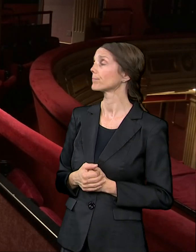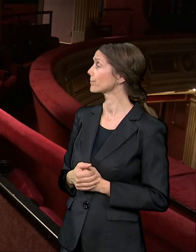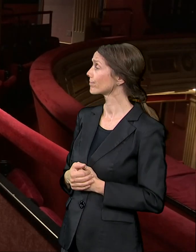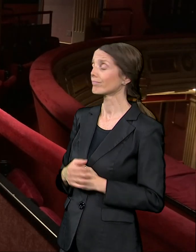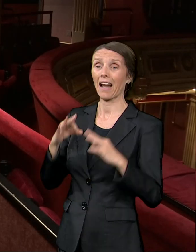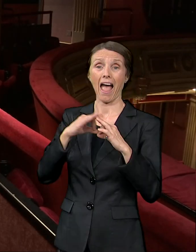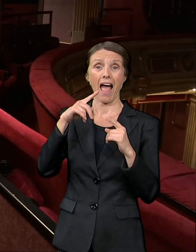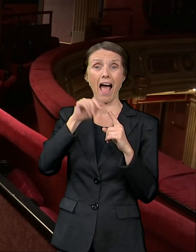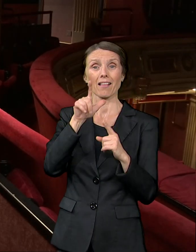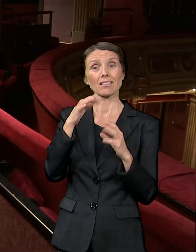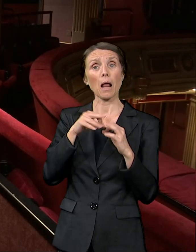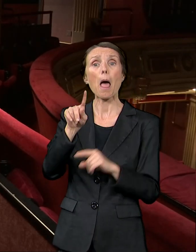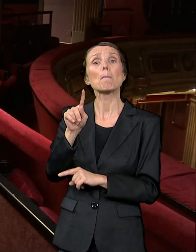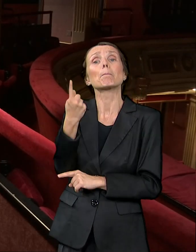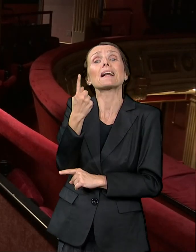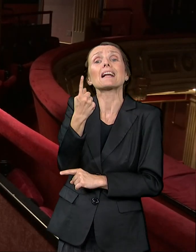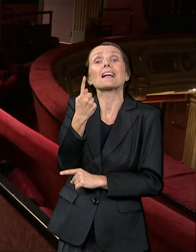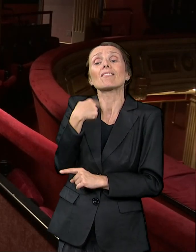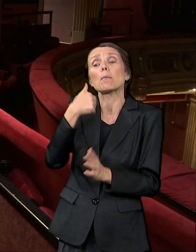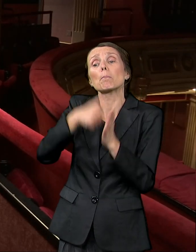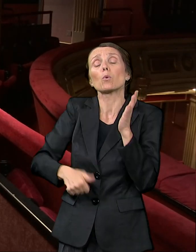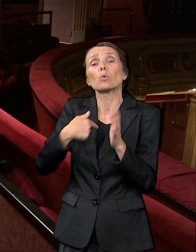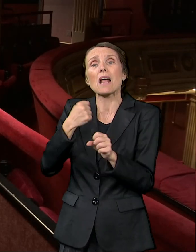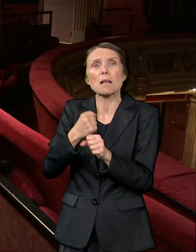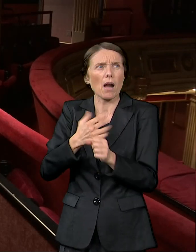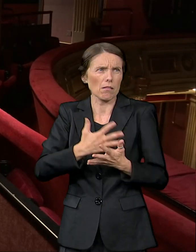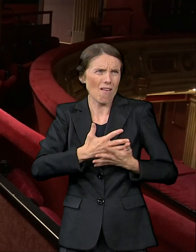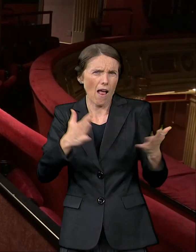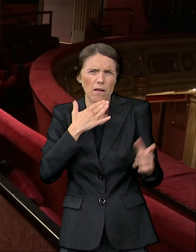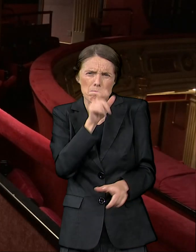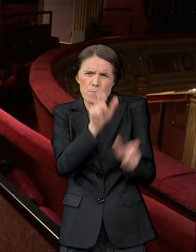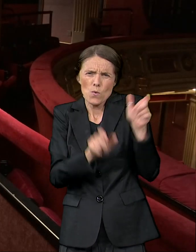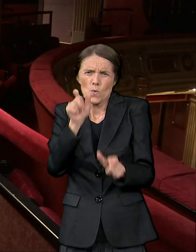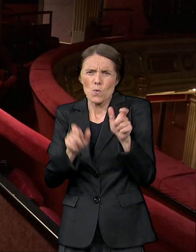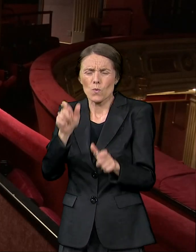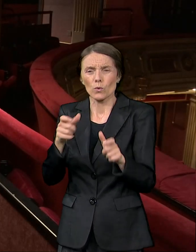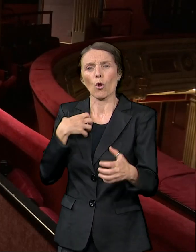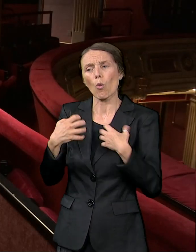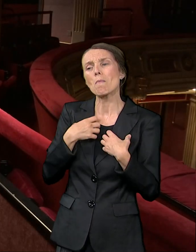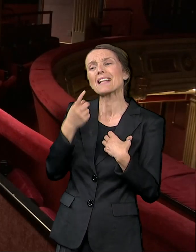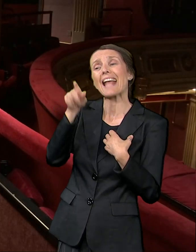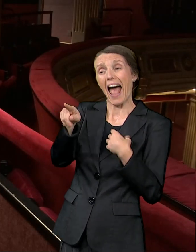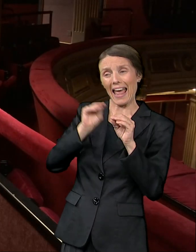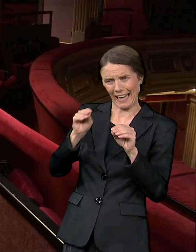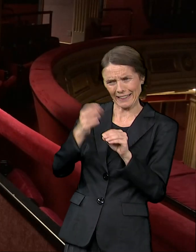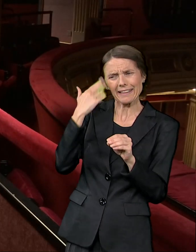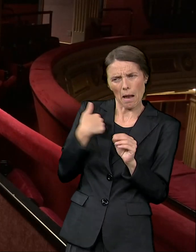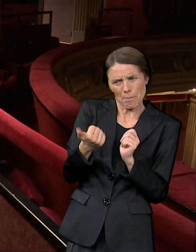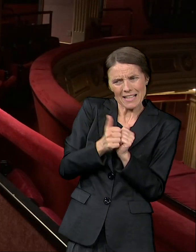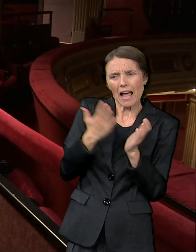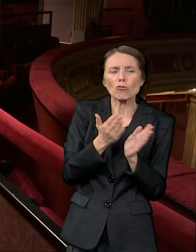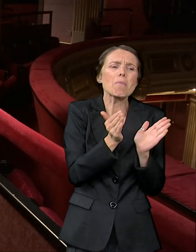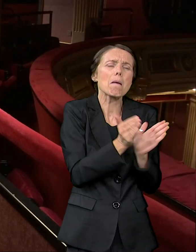predstava muzička sa Dejanom Miladinovićem, ovdje sam ja sam njim radila neke manje projekte i ranije.